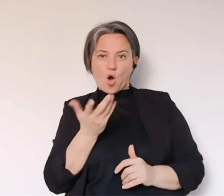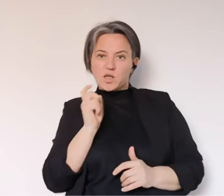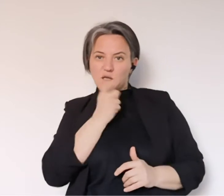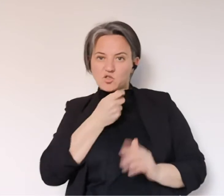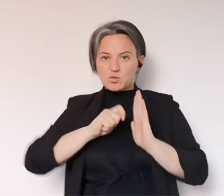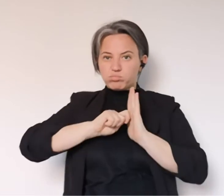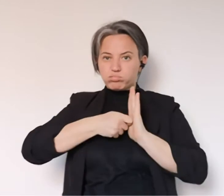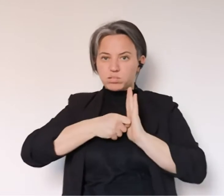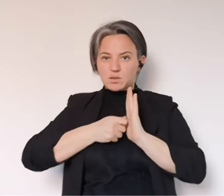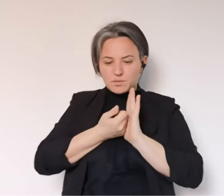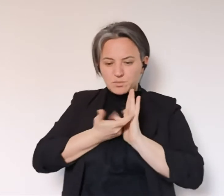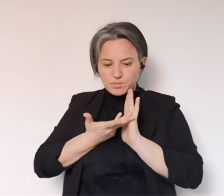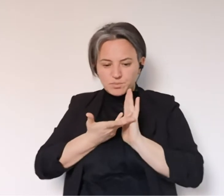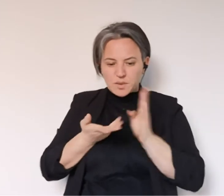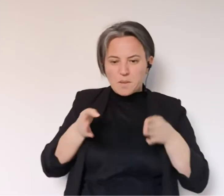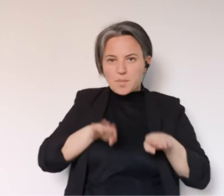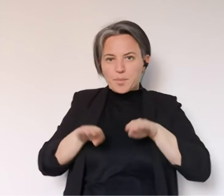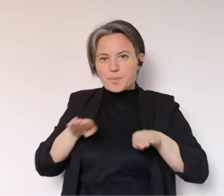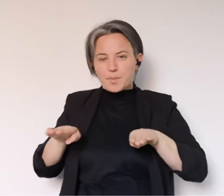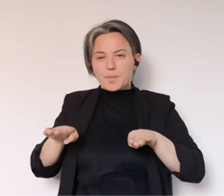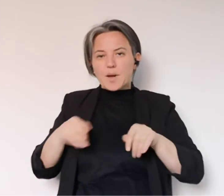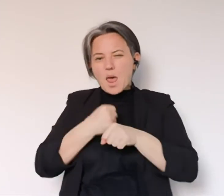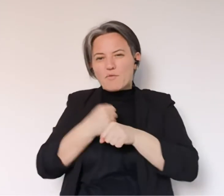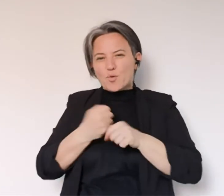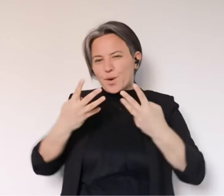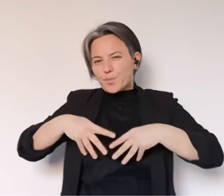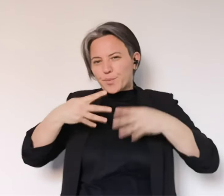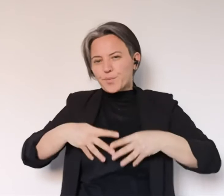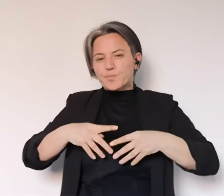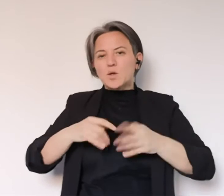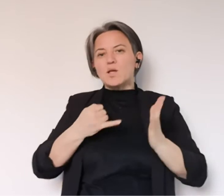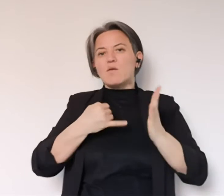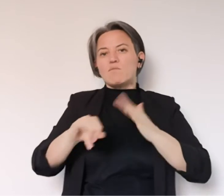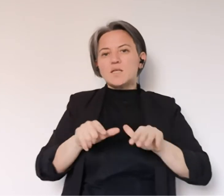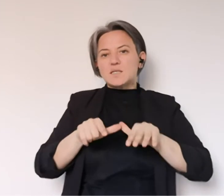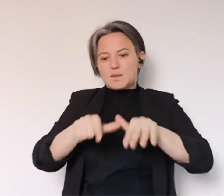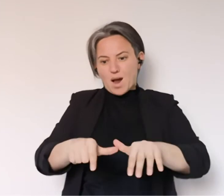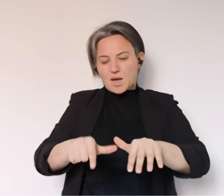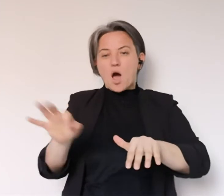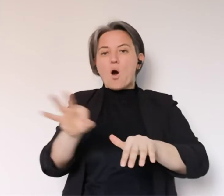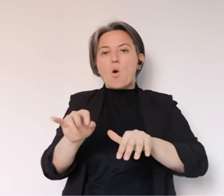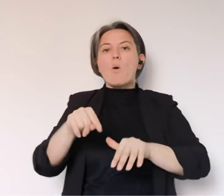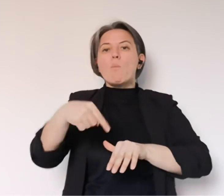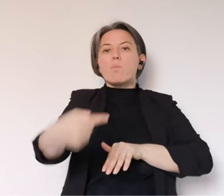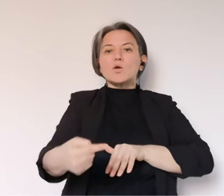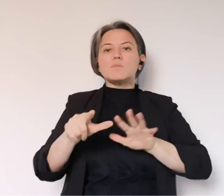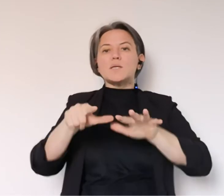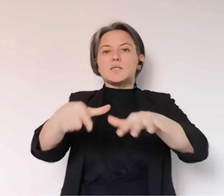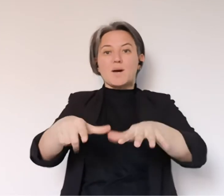i codici delle domande rispetto ai bonus spesa, quindi tra la fine di questa settimana e l'inizio della prossima